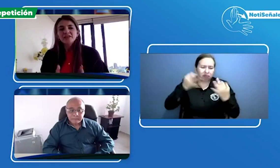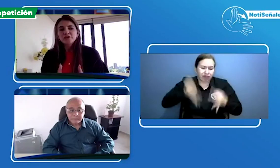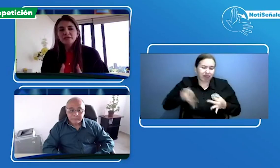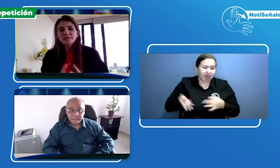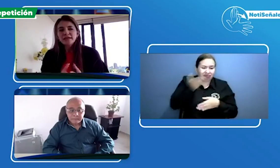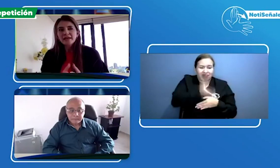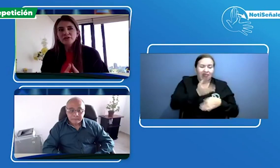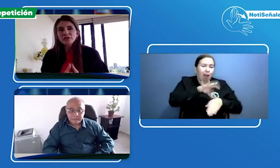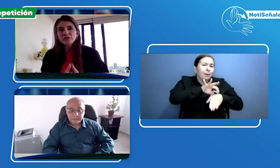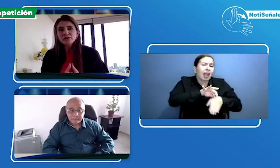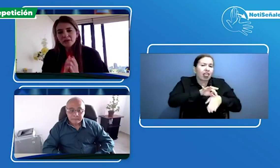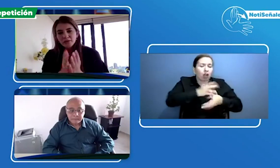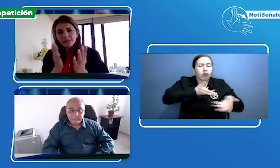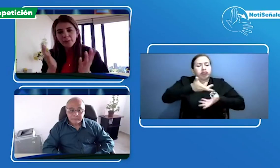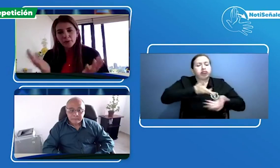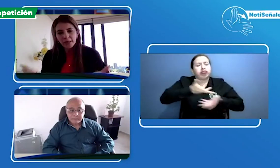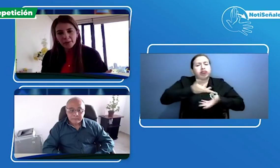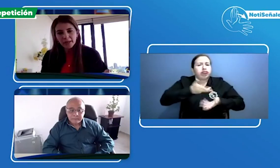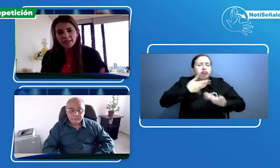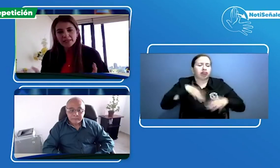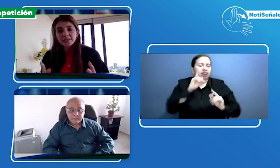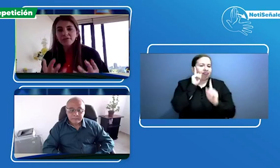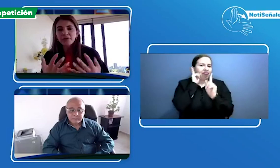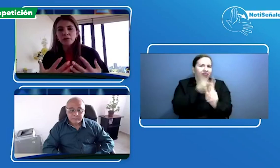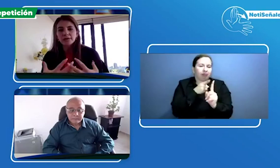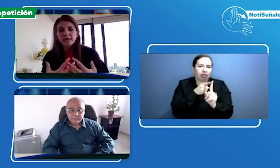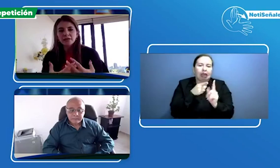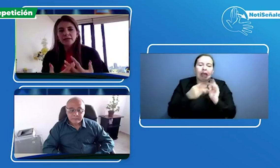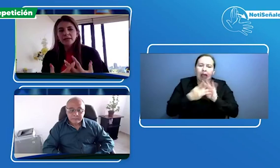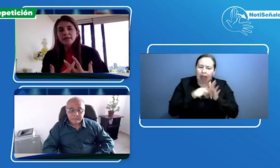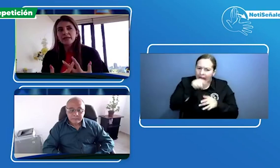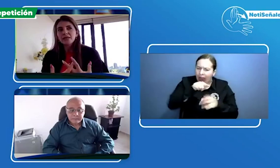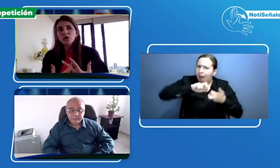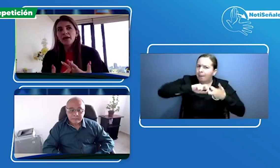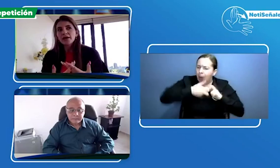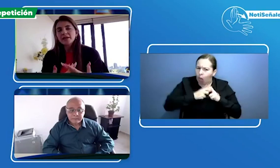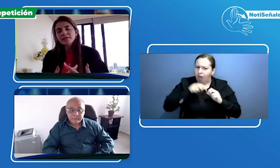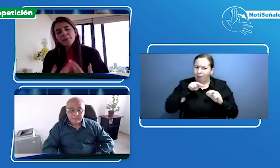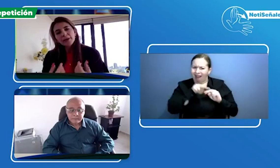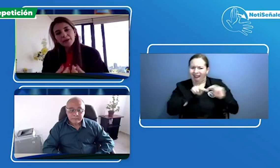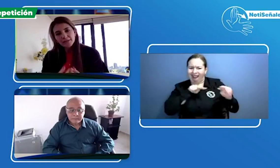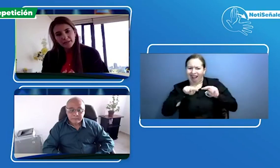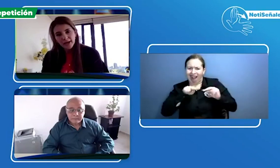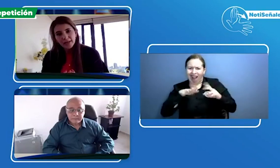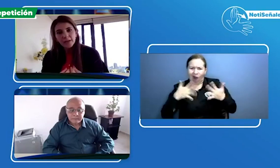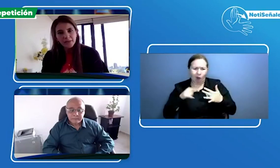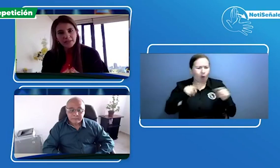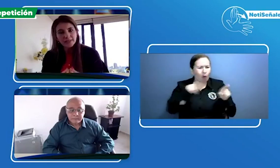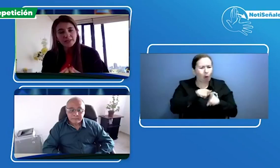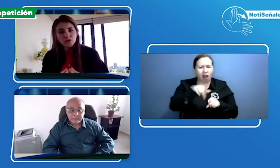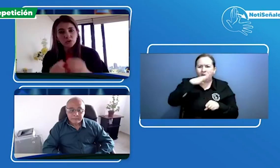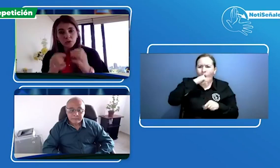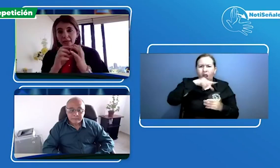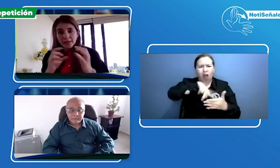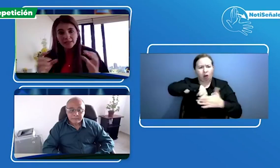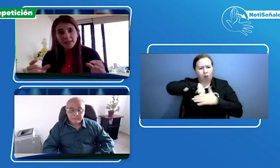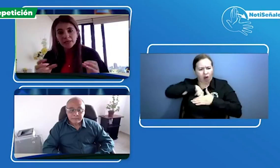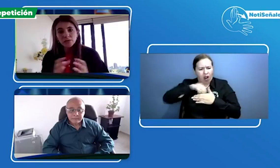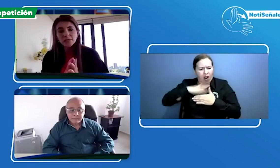Entonces nosotros viendo ese problema y esa dificultad en no darle esa privacidad al paciente sordo en este caso en